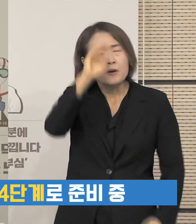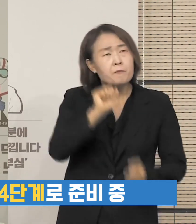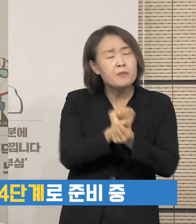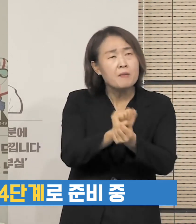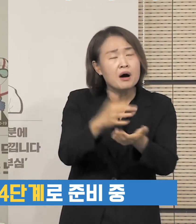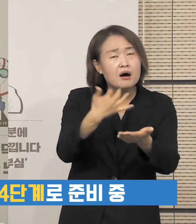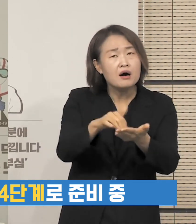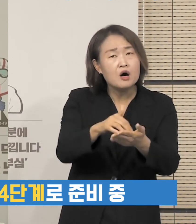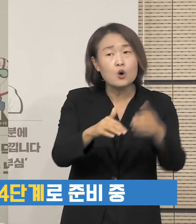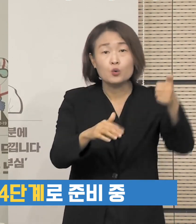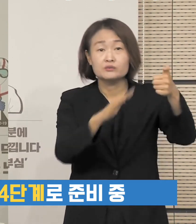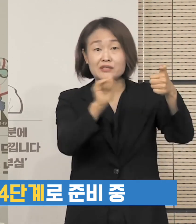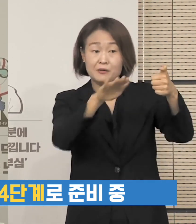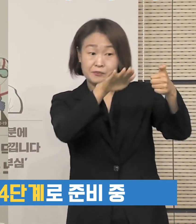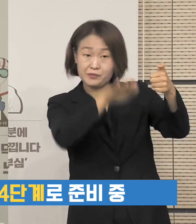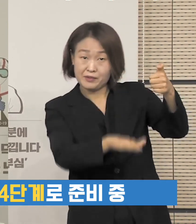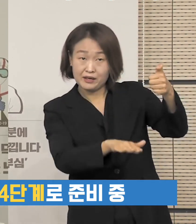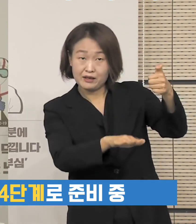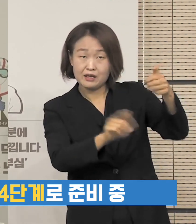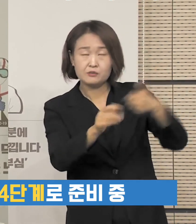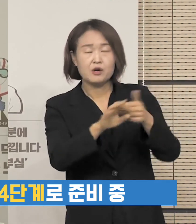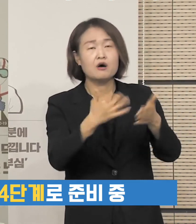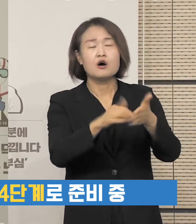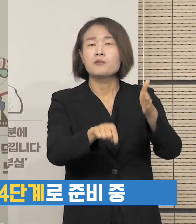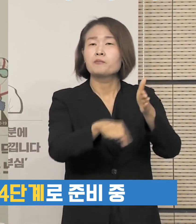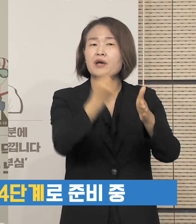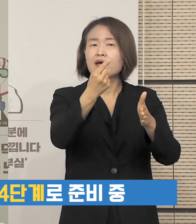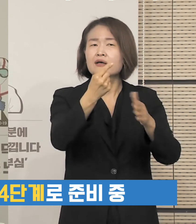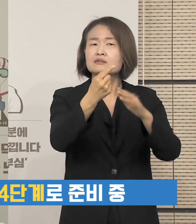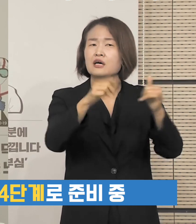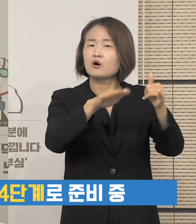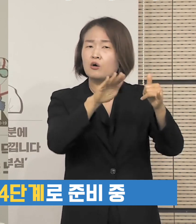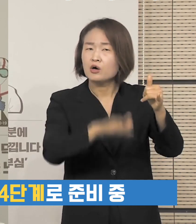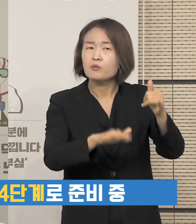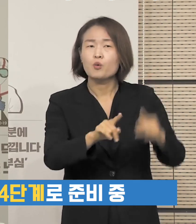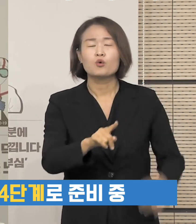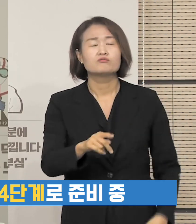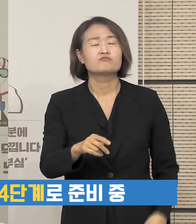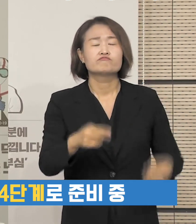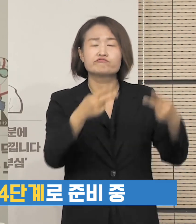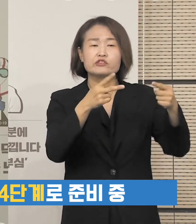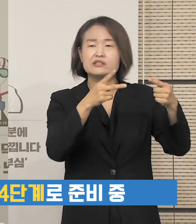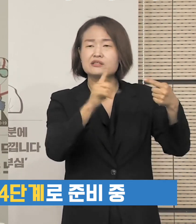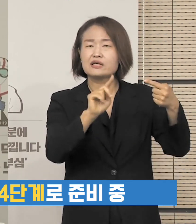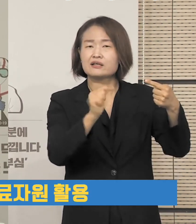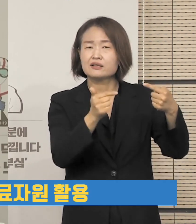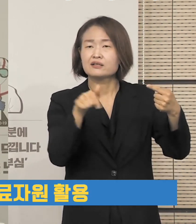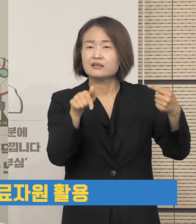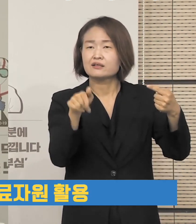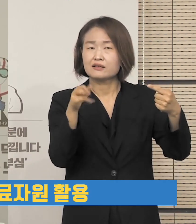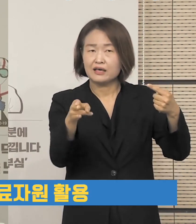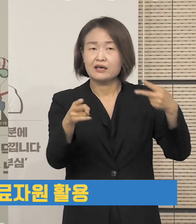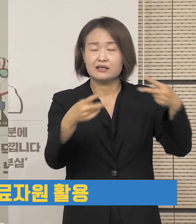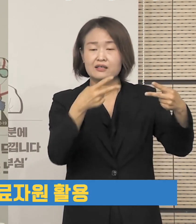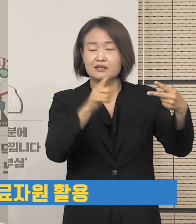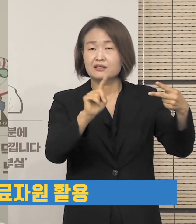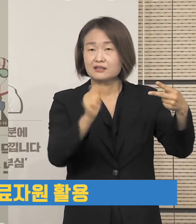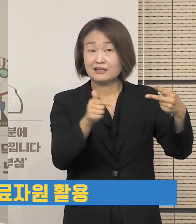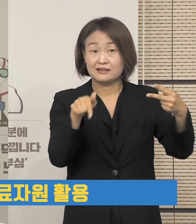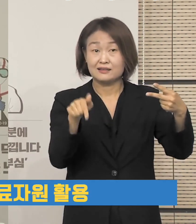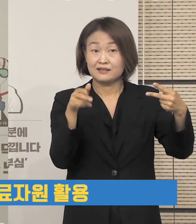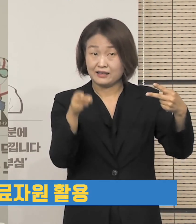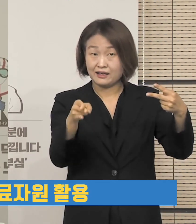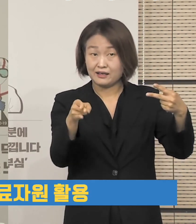환자 수가 50명 미만이거나 100명 미만인 경우가 각각 1단계, 2단계입니다. 이 단계에서는